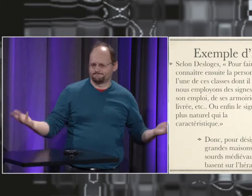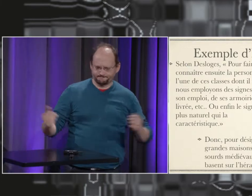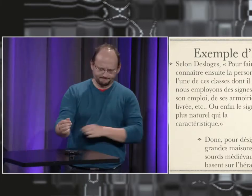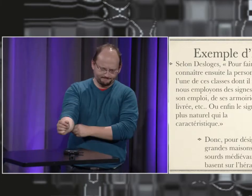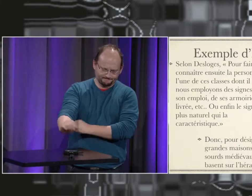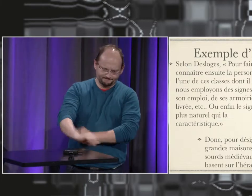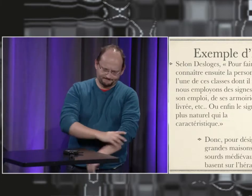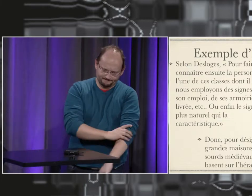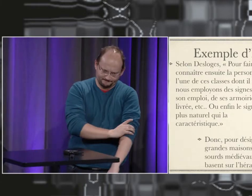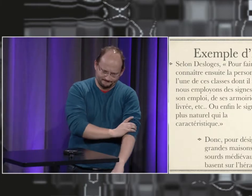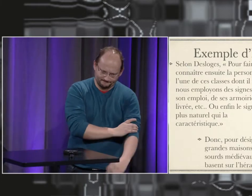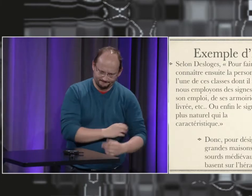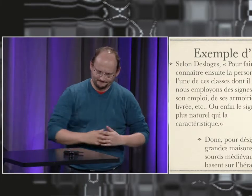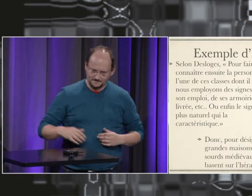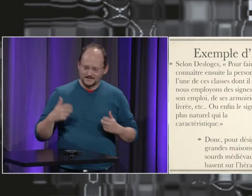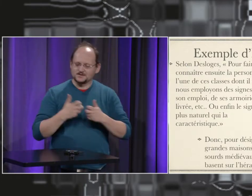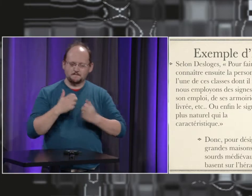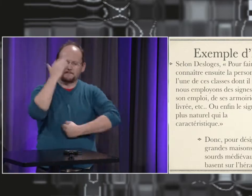alors avec les blasons par exemple